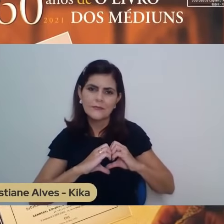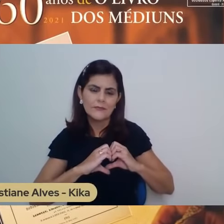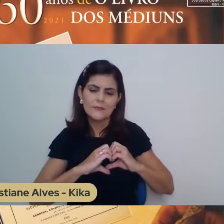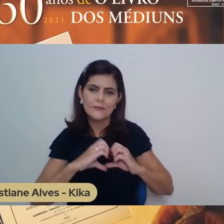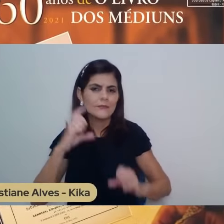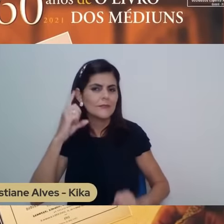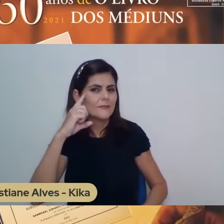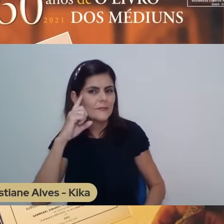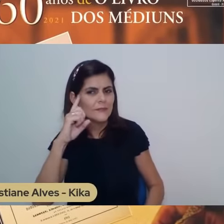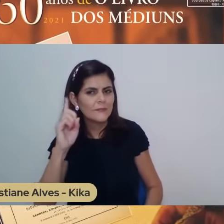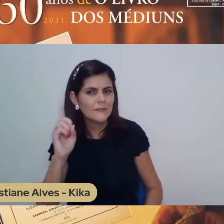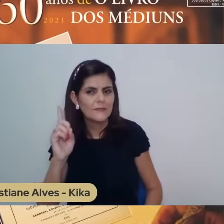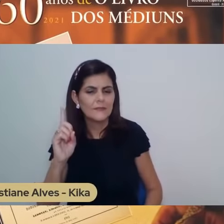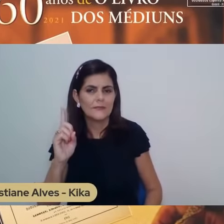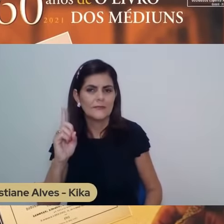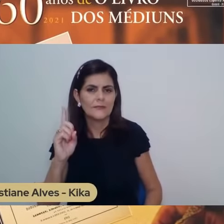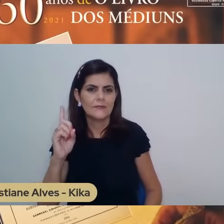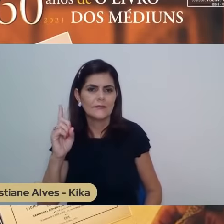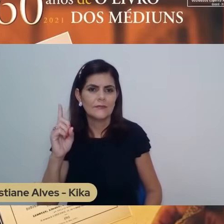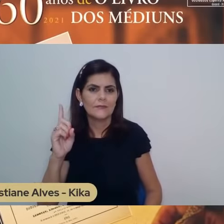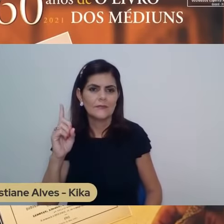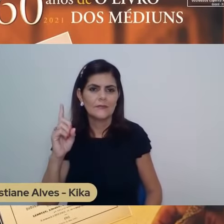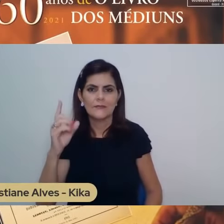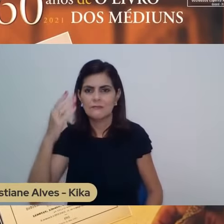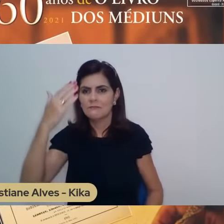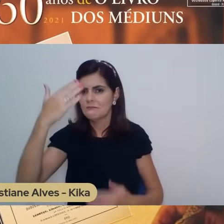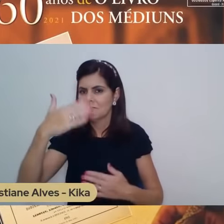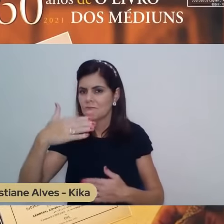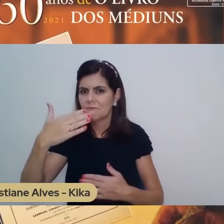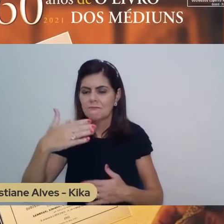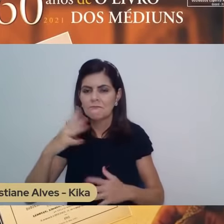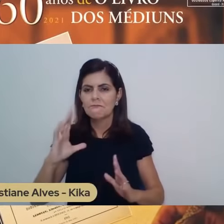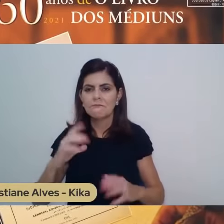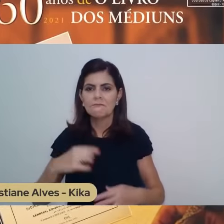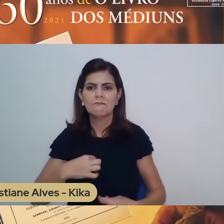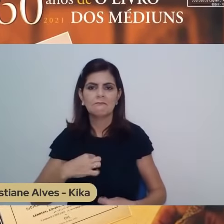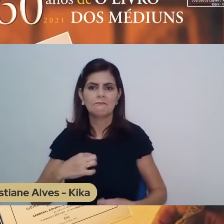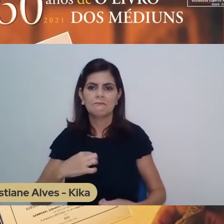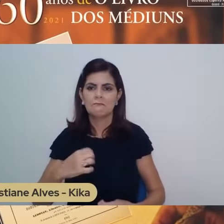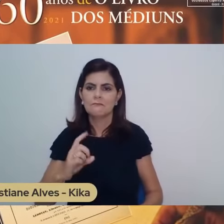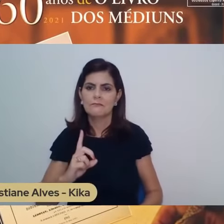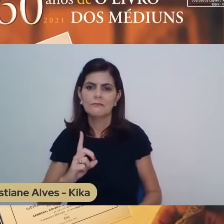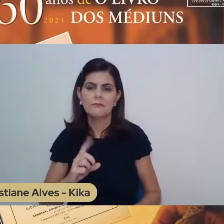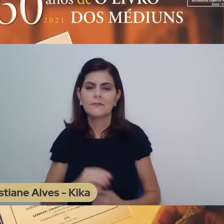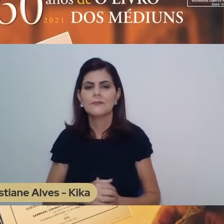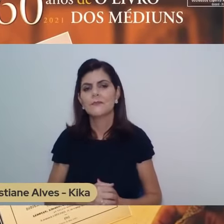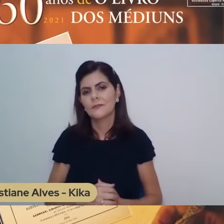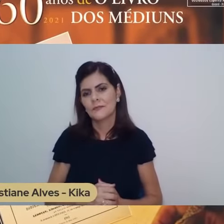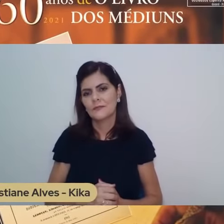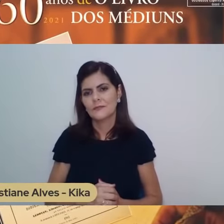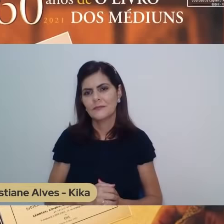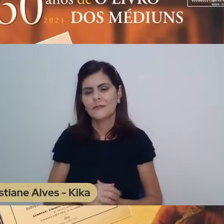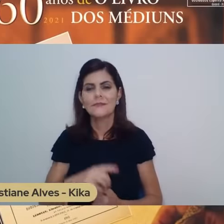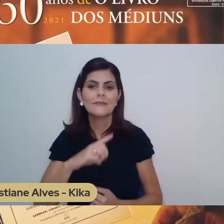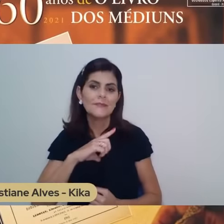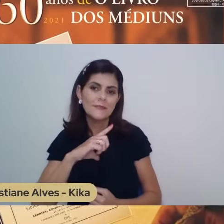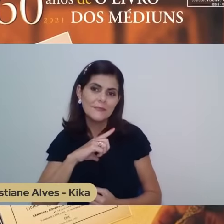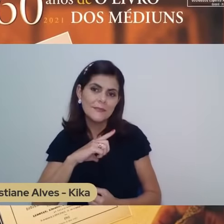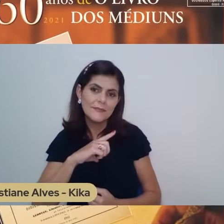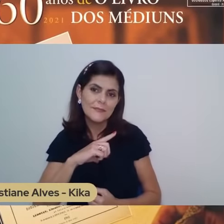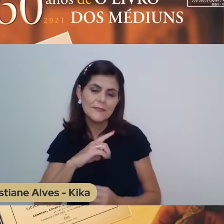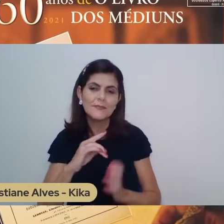memória, não somente no rótulo ou nas vestimentas ou seja no que for. Se não chegarmos